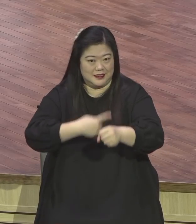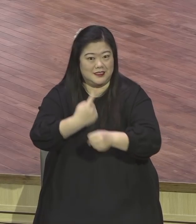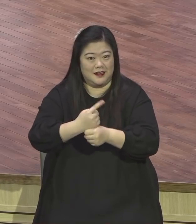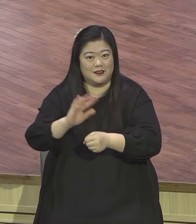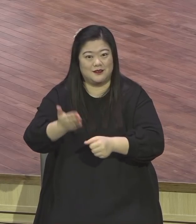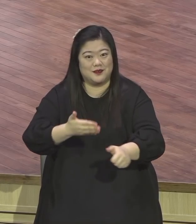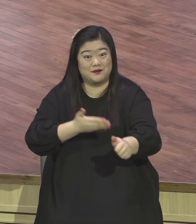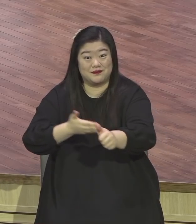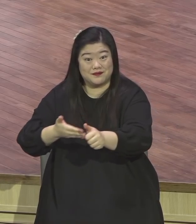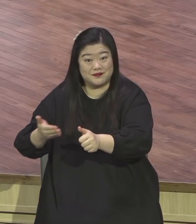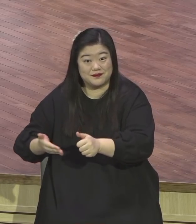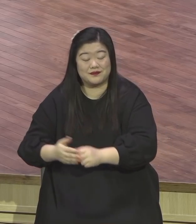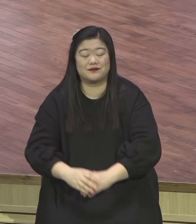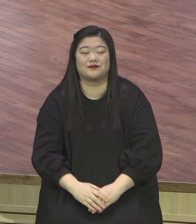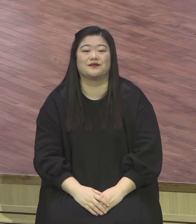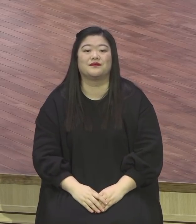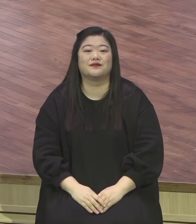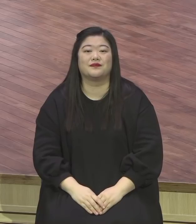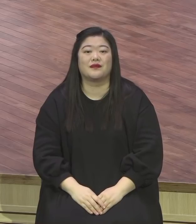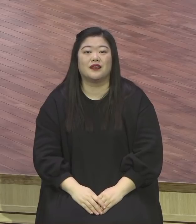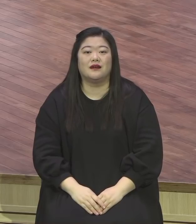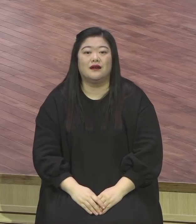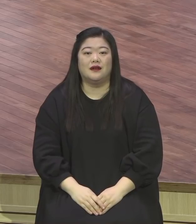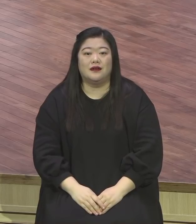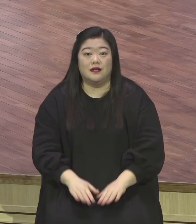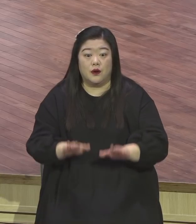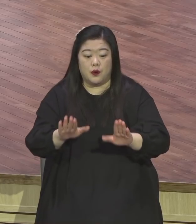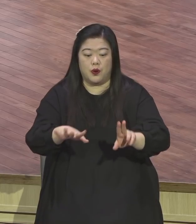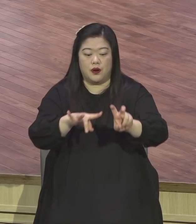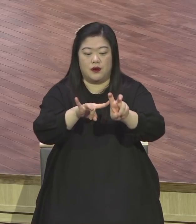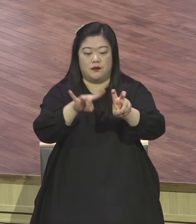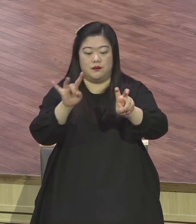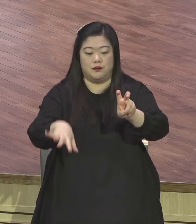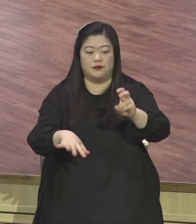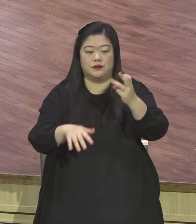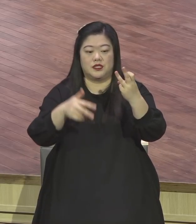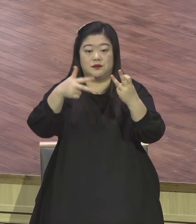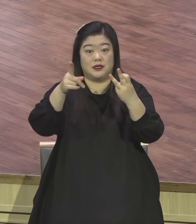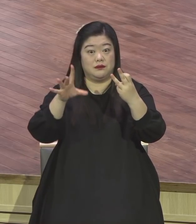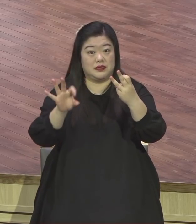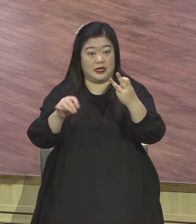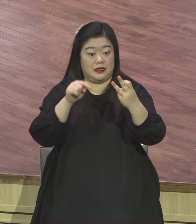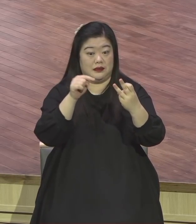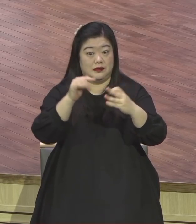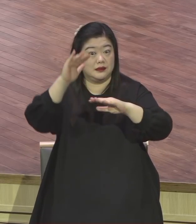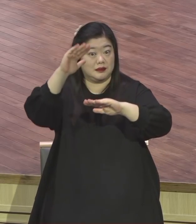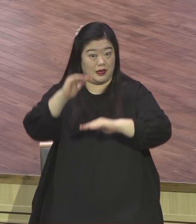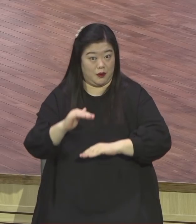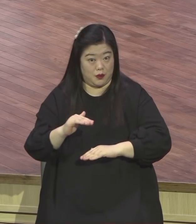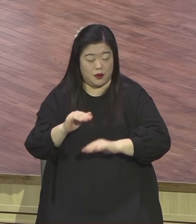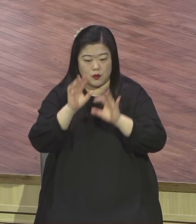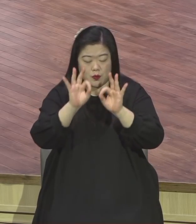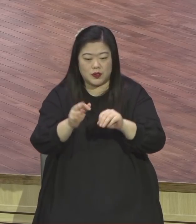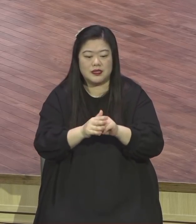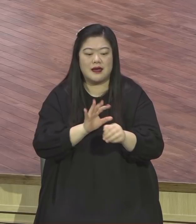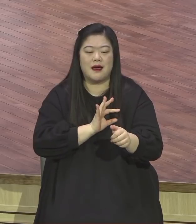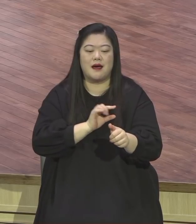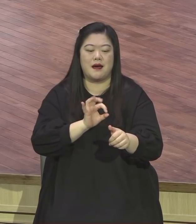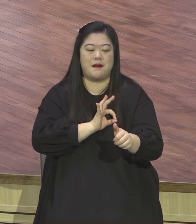오늘 참여 볼 마태복음 13장의 말씀은 비우장이라 그럽니다. 비우장.